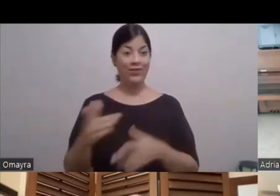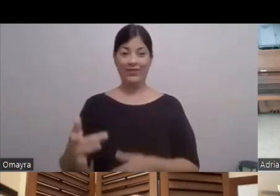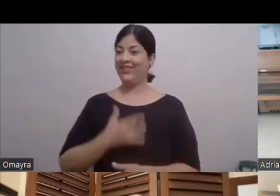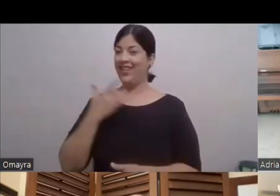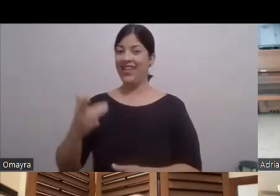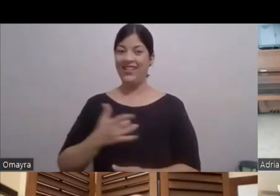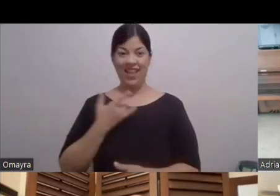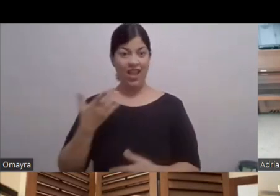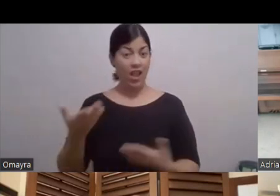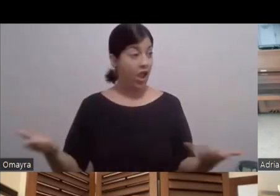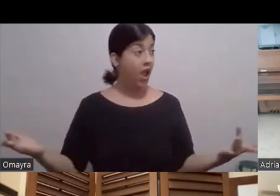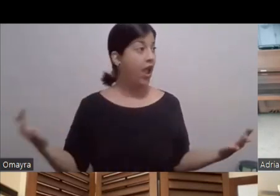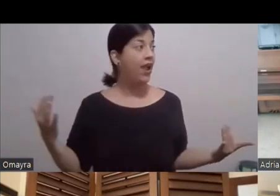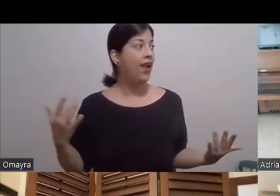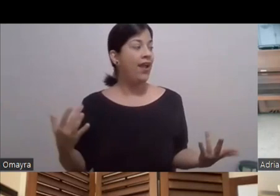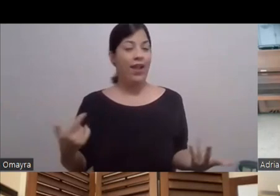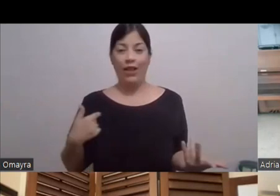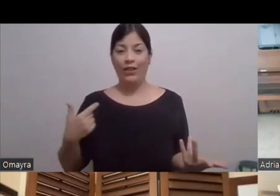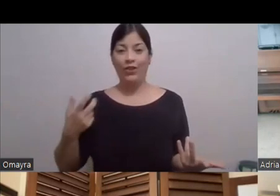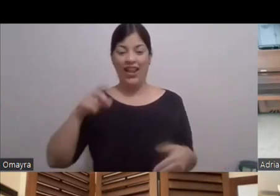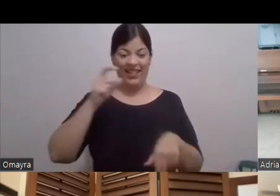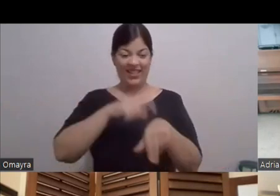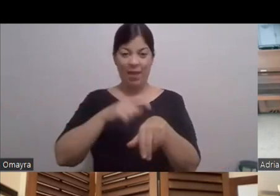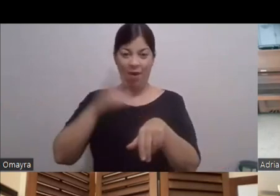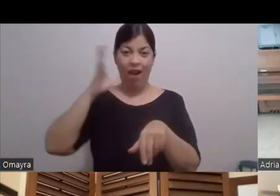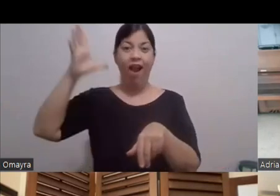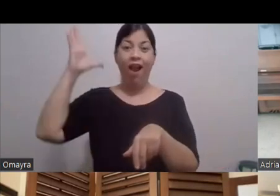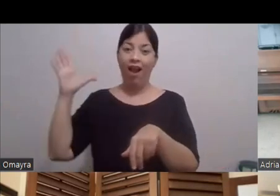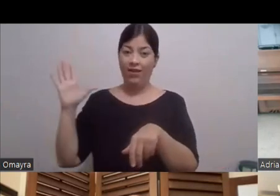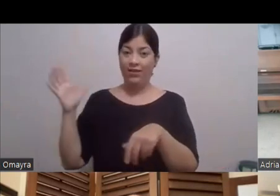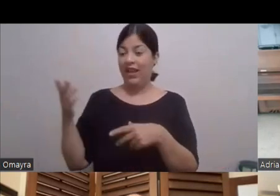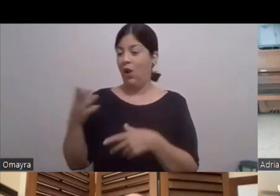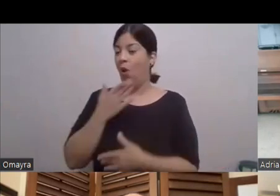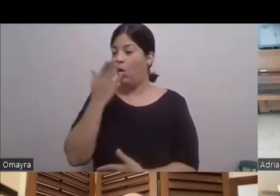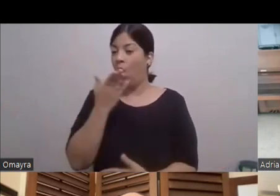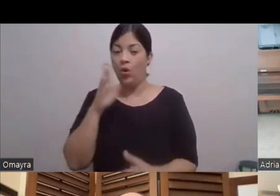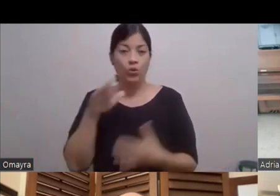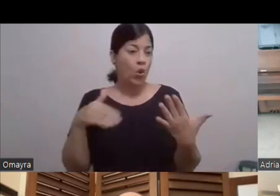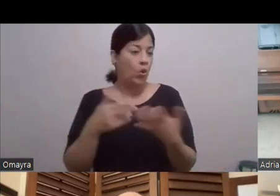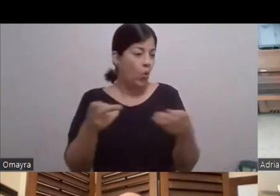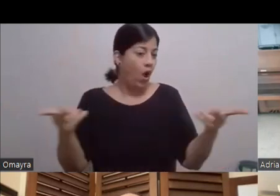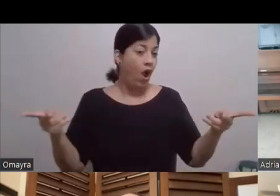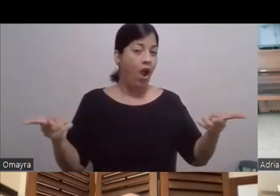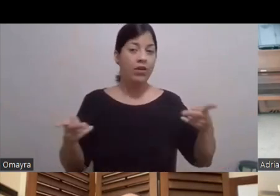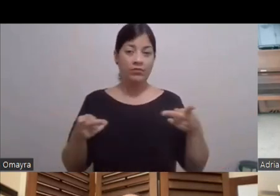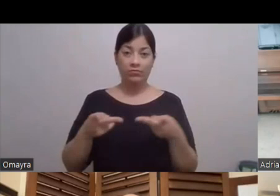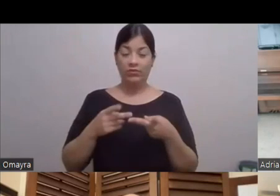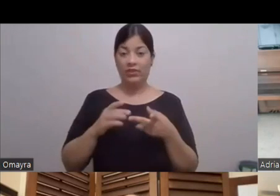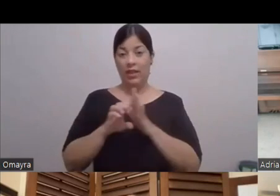hasta el olor Lo sientes Si estabas en un establo Si estabas en una casa Que no tenía Las condiciones Sanitarias